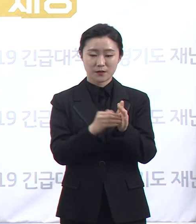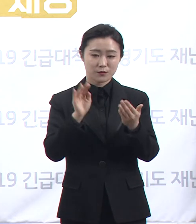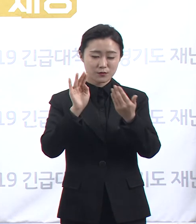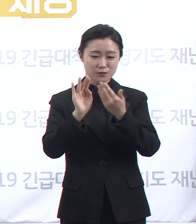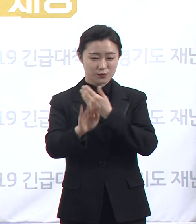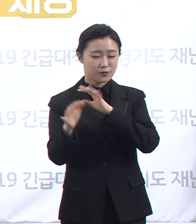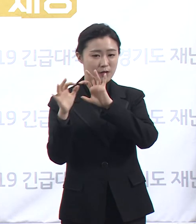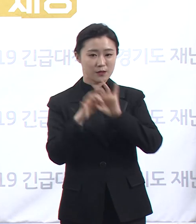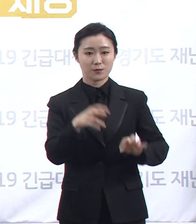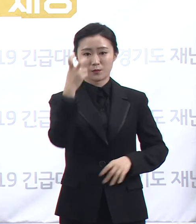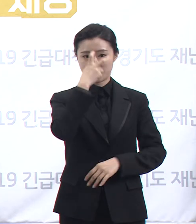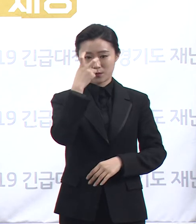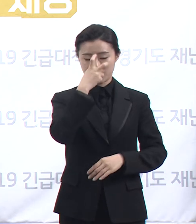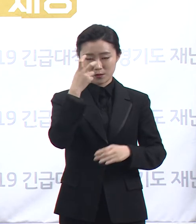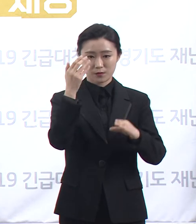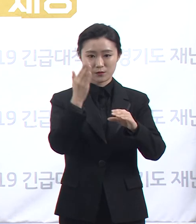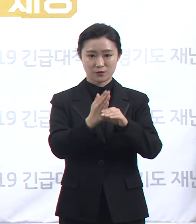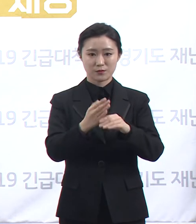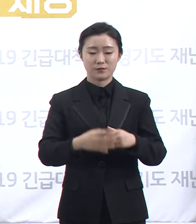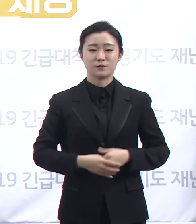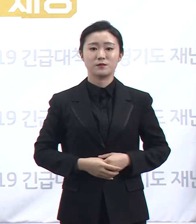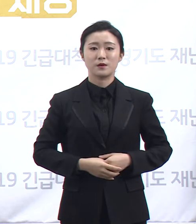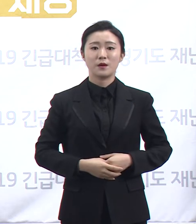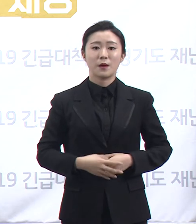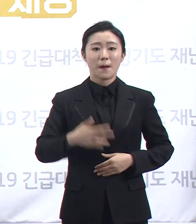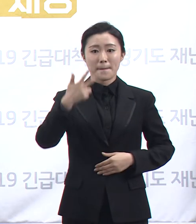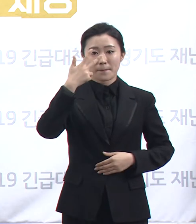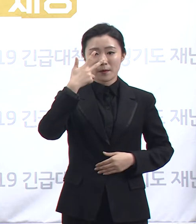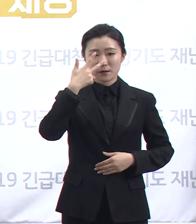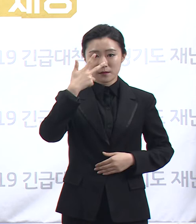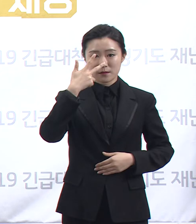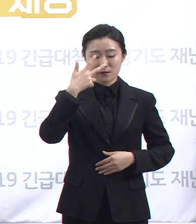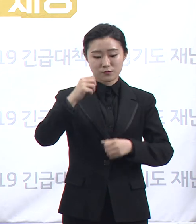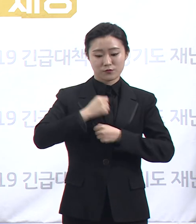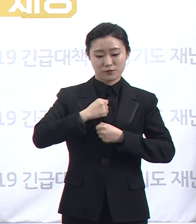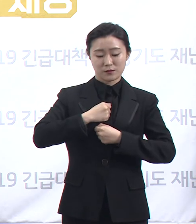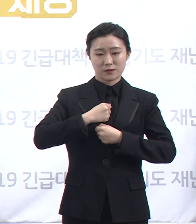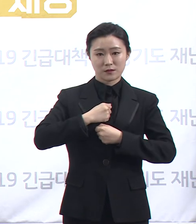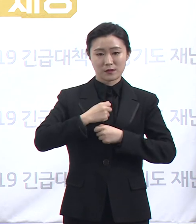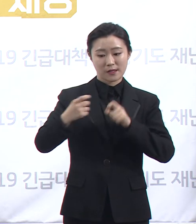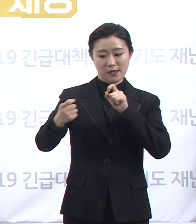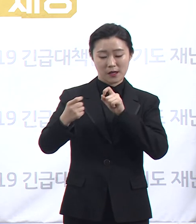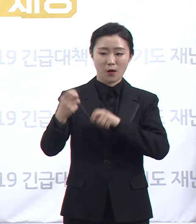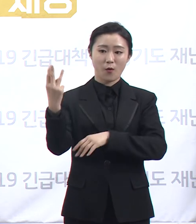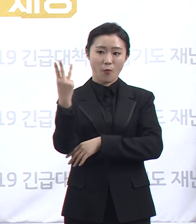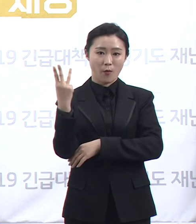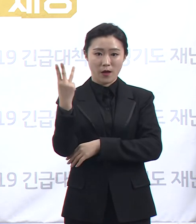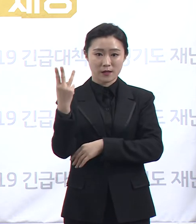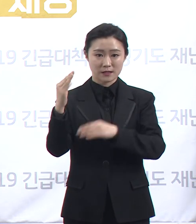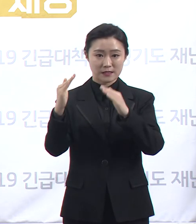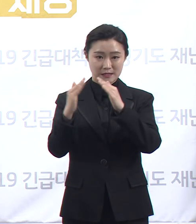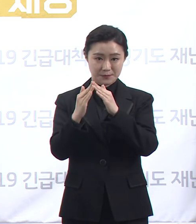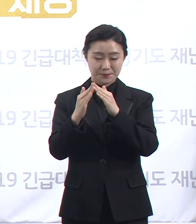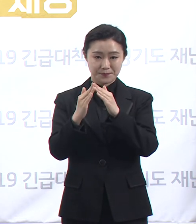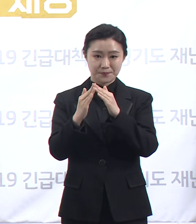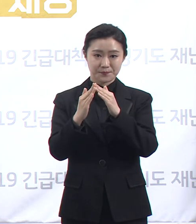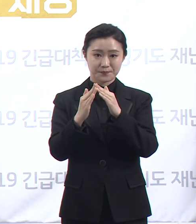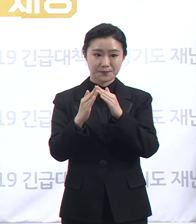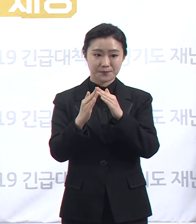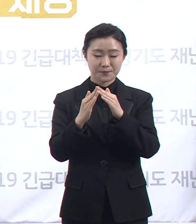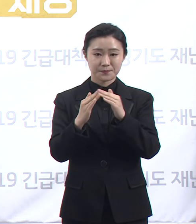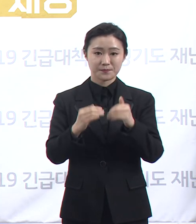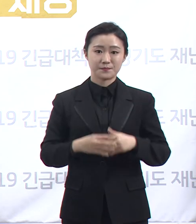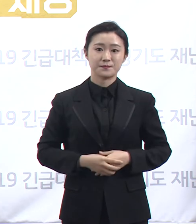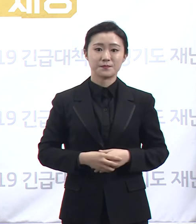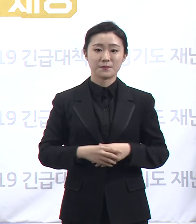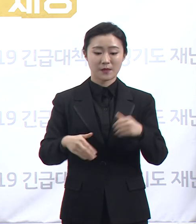평택시 미군부대 인근 와인바 확진 상황에 대해 말씀드리겠습니다. 지난 8일 브리핑 이후 기존 확진자 1명이 제외되고